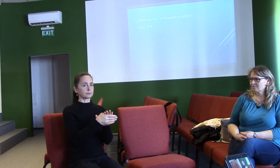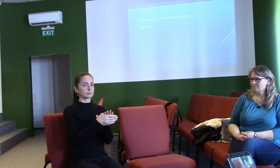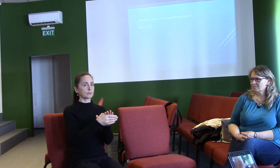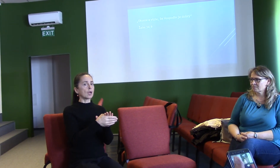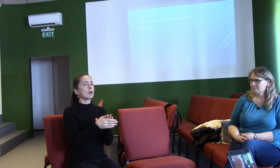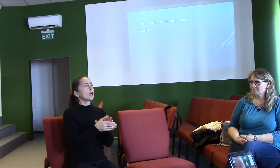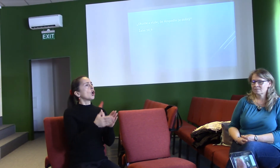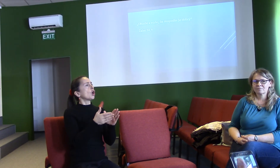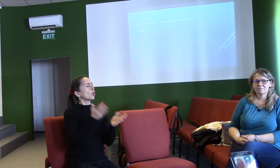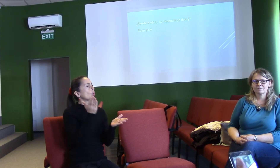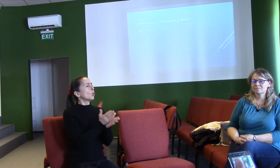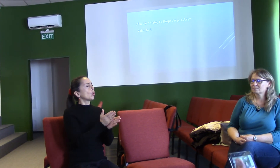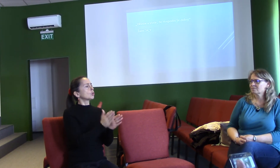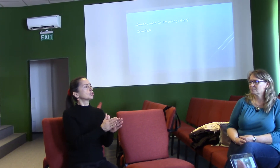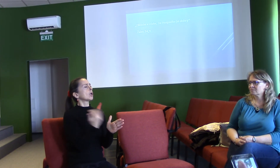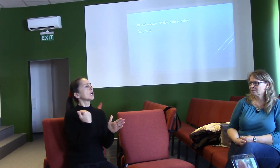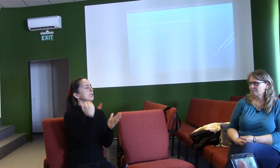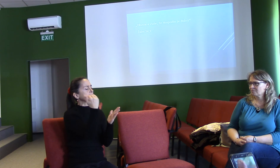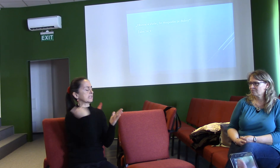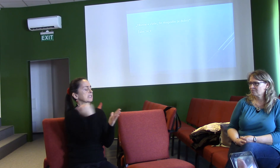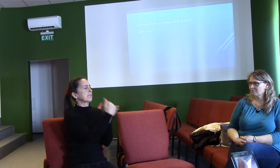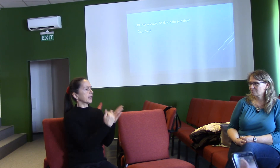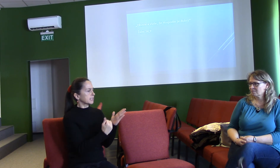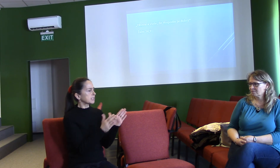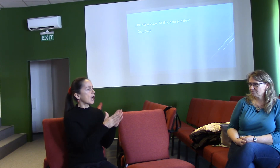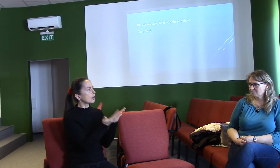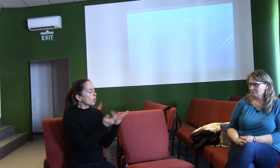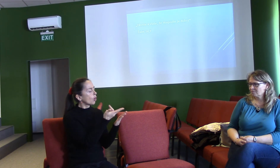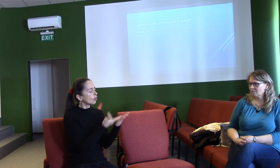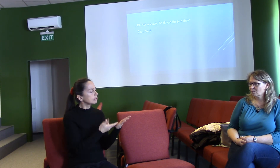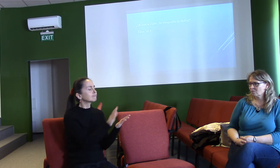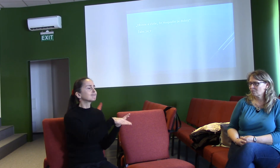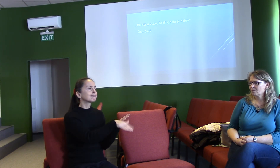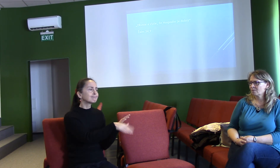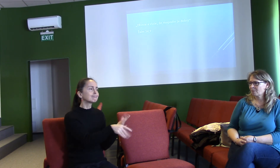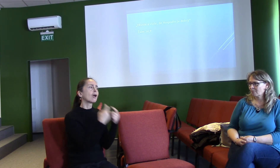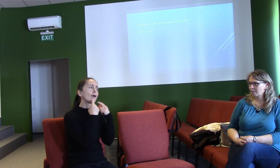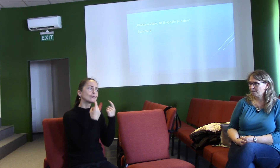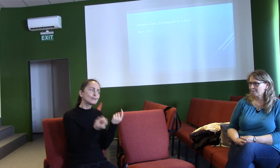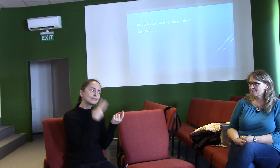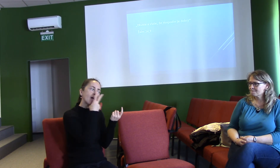zákoně máme výzvu okuste a víste, že hospodin je dobrý. Žáln 34, 9.